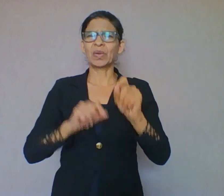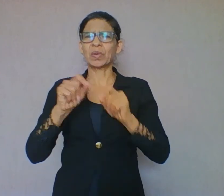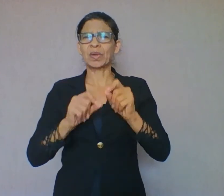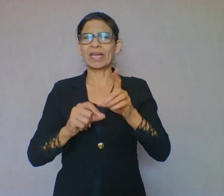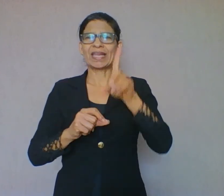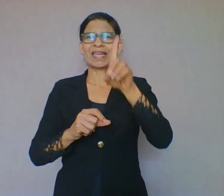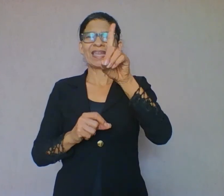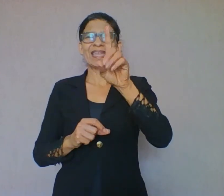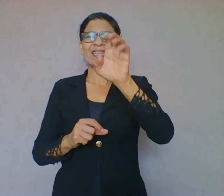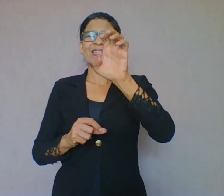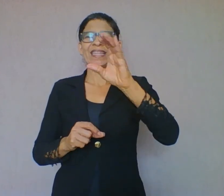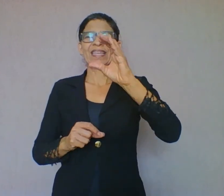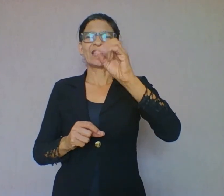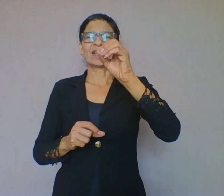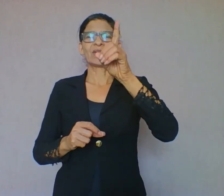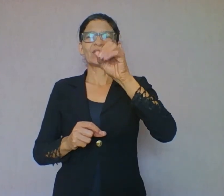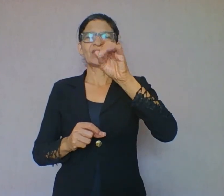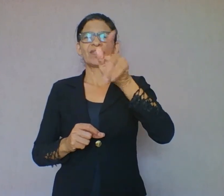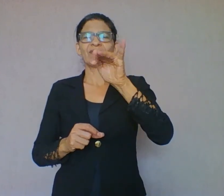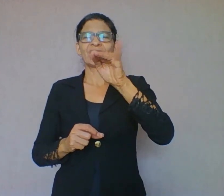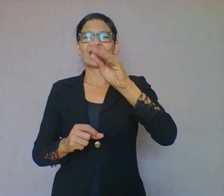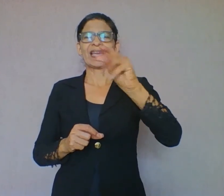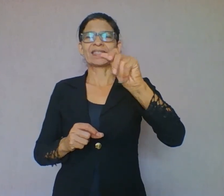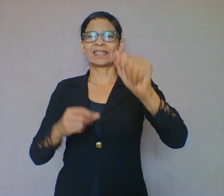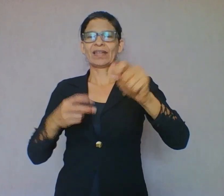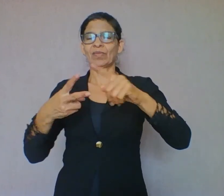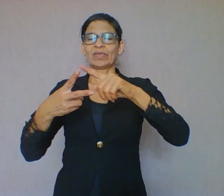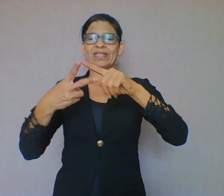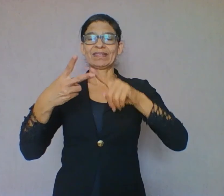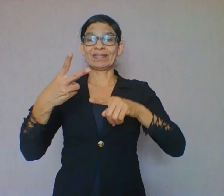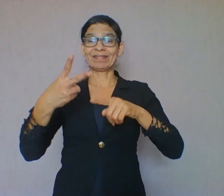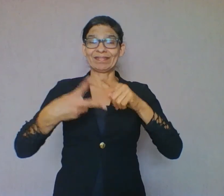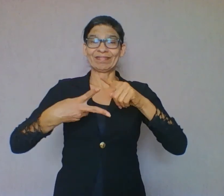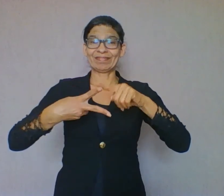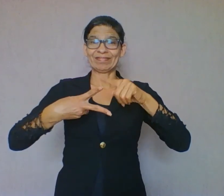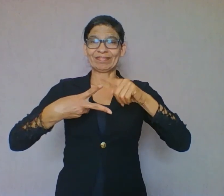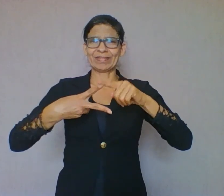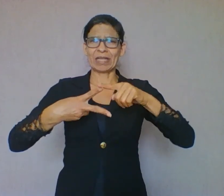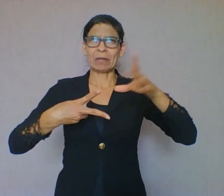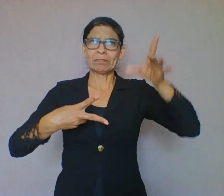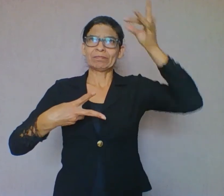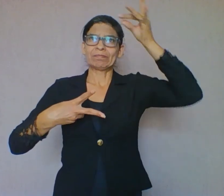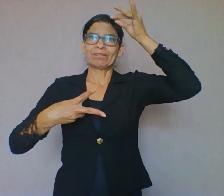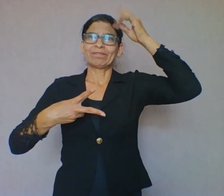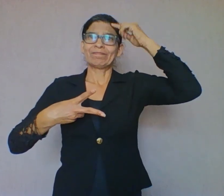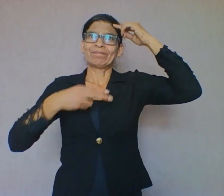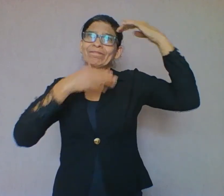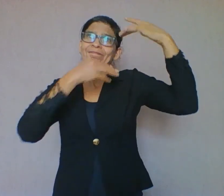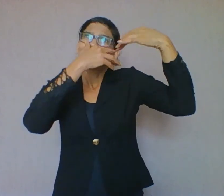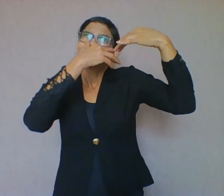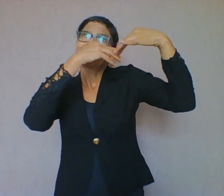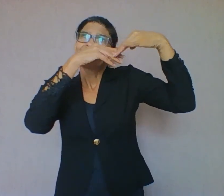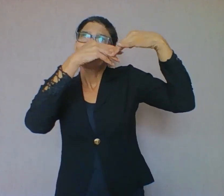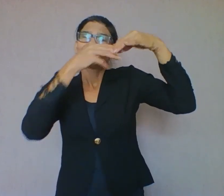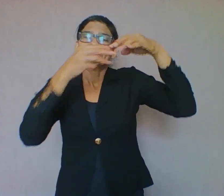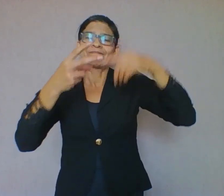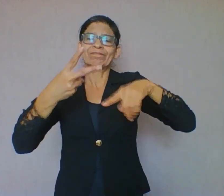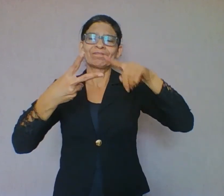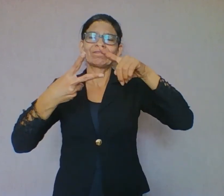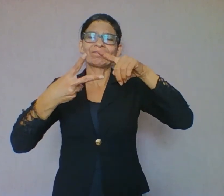O segundo nível diz respeito a retirar informações do texto, a tradicional interpretação de texto. Nesse caso, o